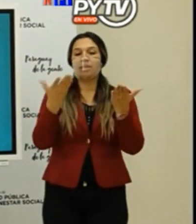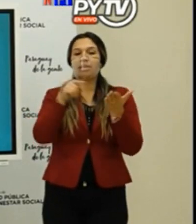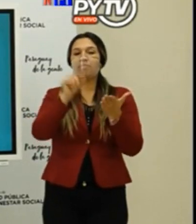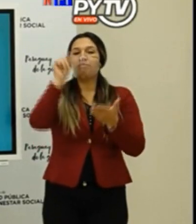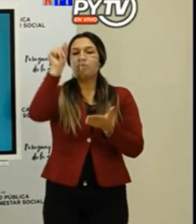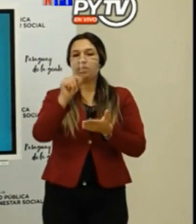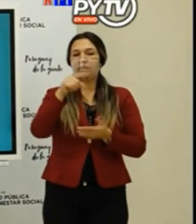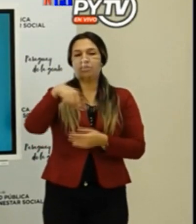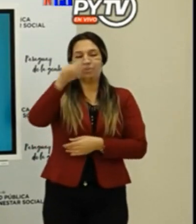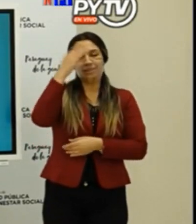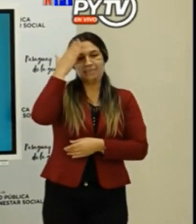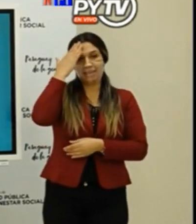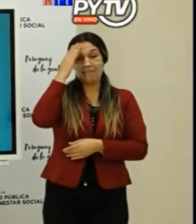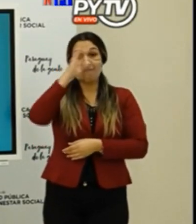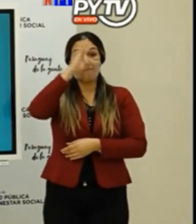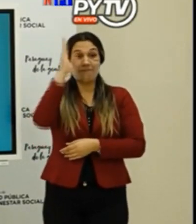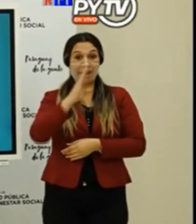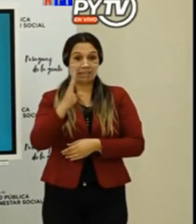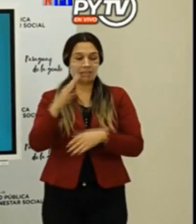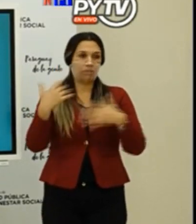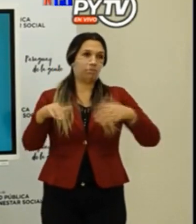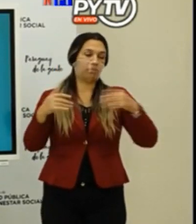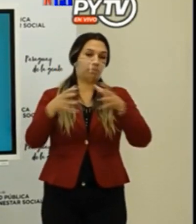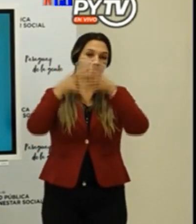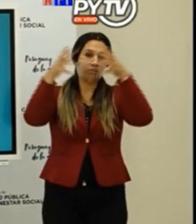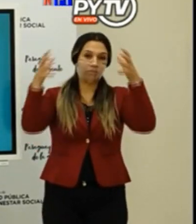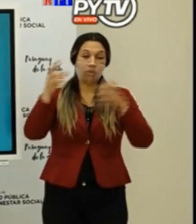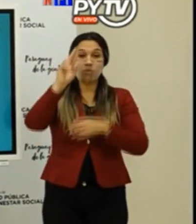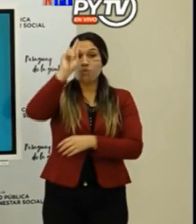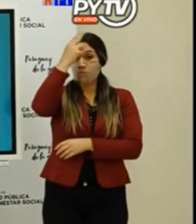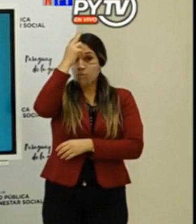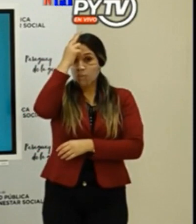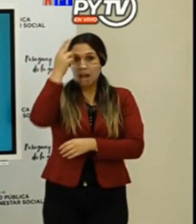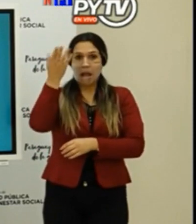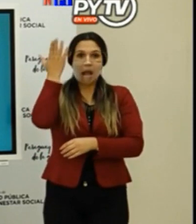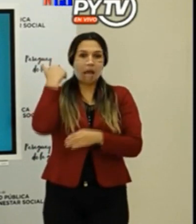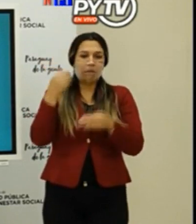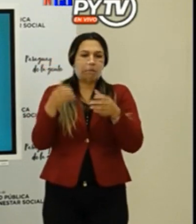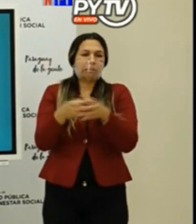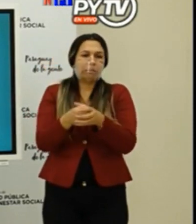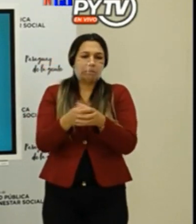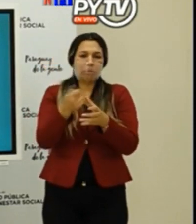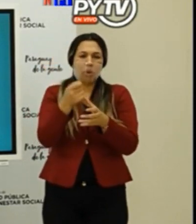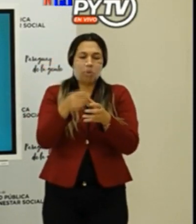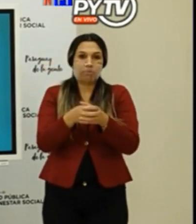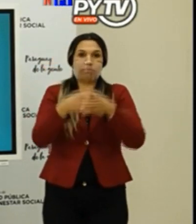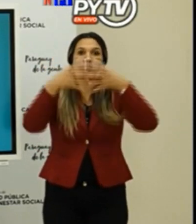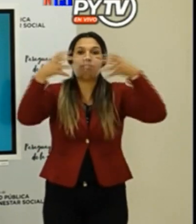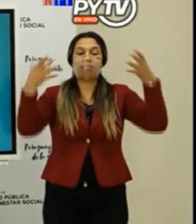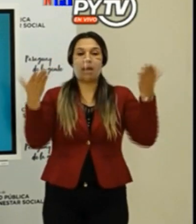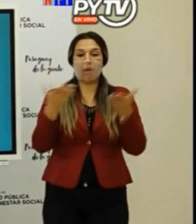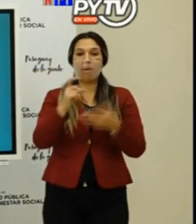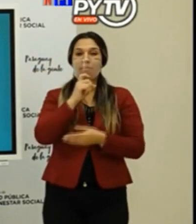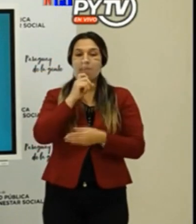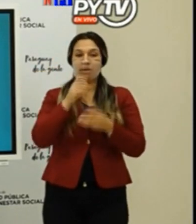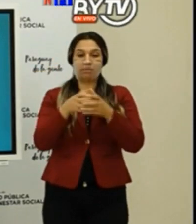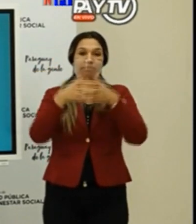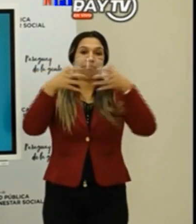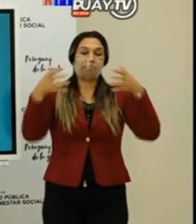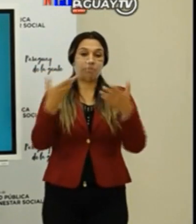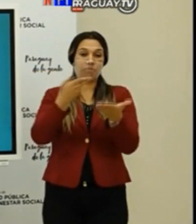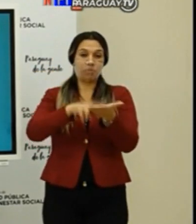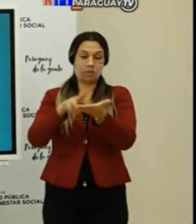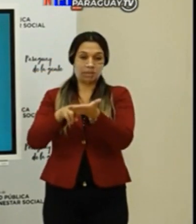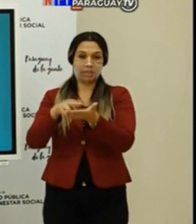está, como todos sabemos, Brasil está muy alto, Uruguay despegó más o menos a fines de marzo con un aumento muy importante.